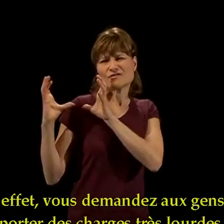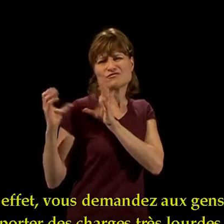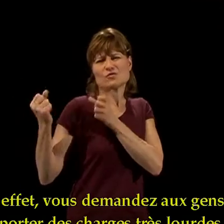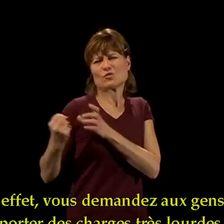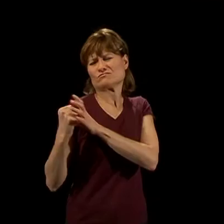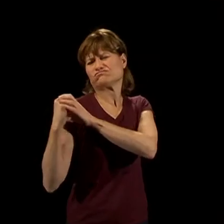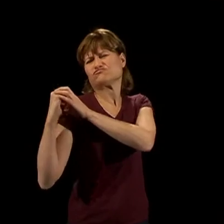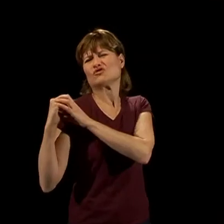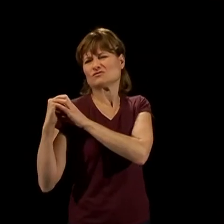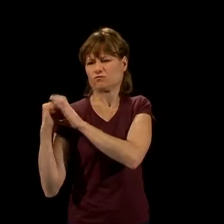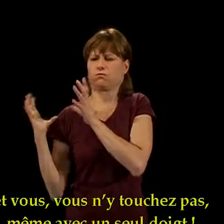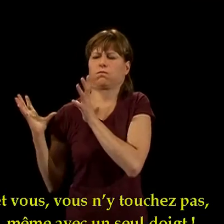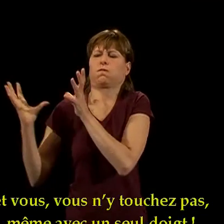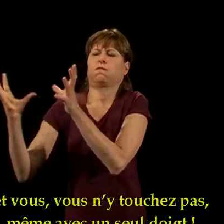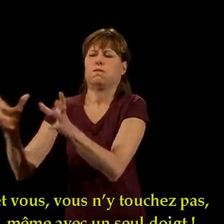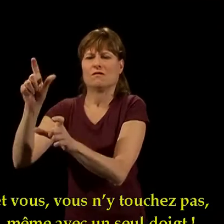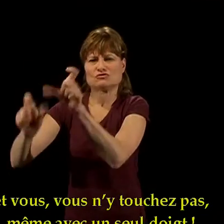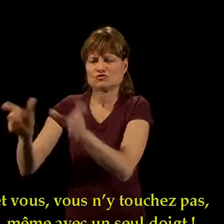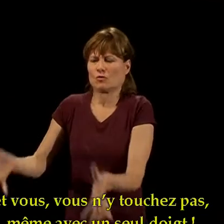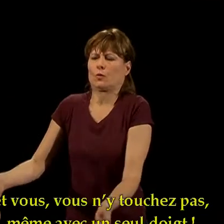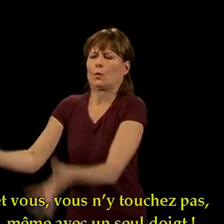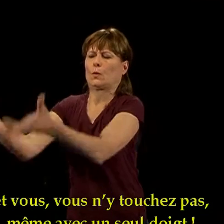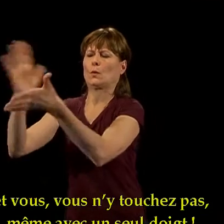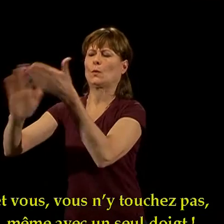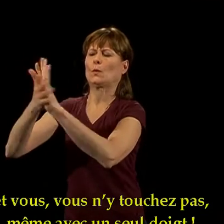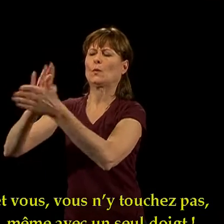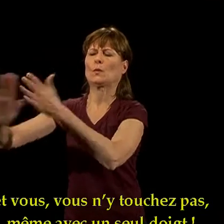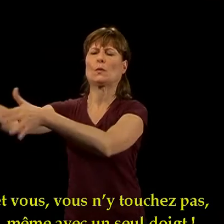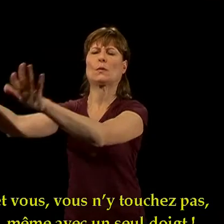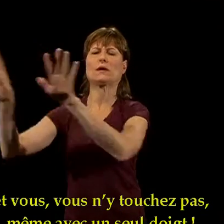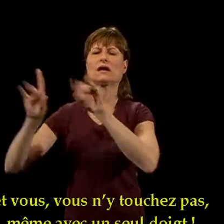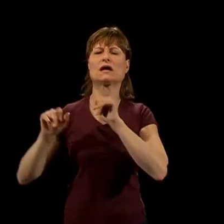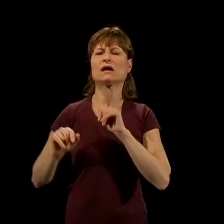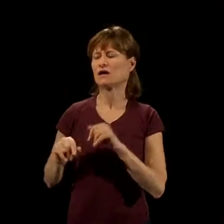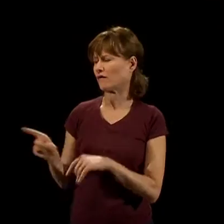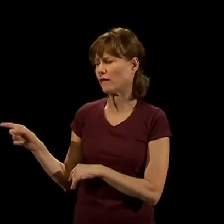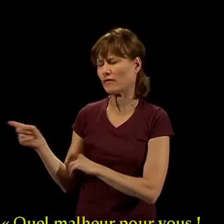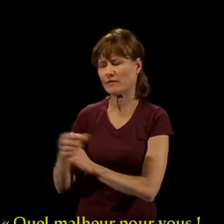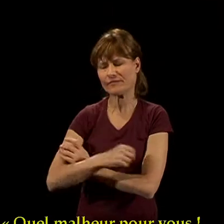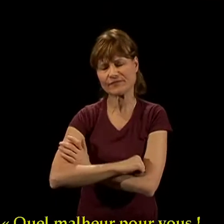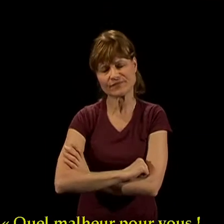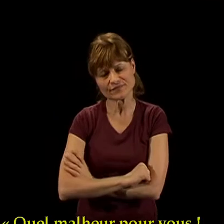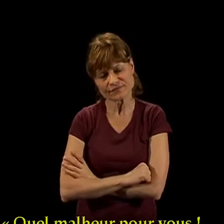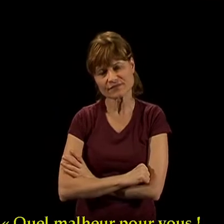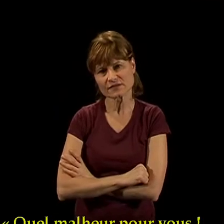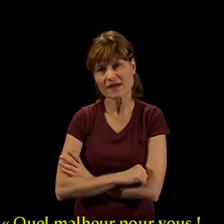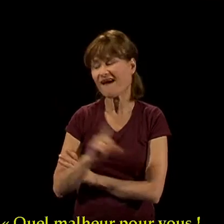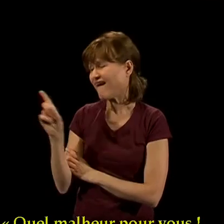effet, vous demandez aux gens de porter des charges très lourdes et vous, vous n'y touchez pas, même avec un seul doigt. quel